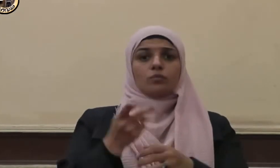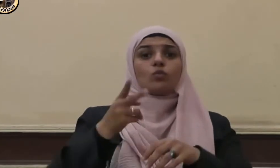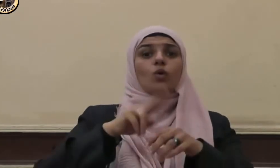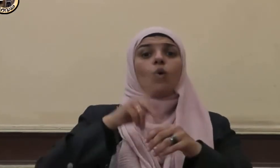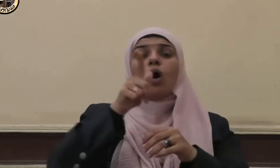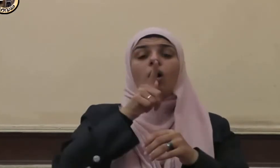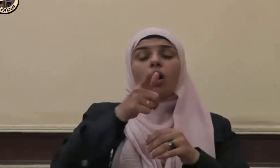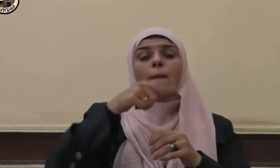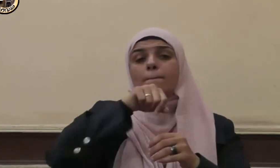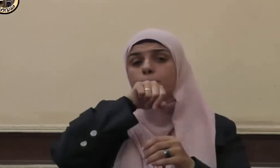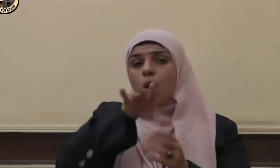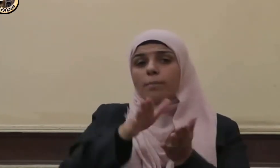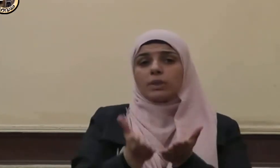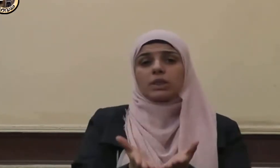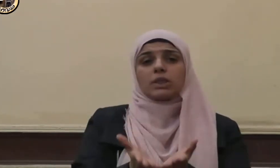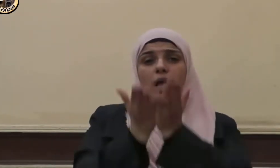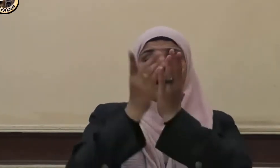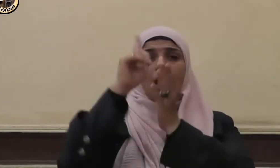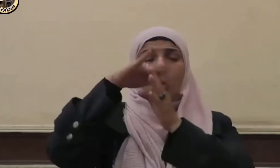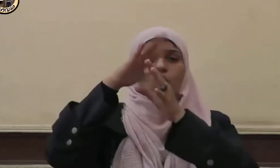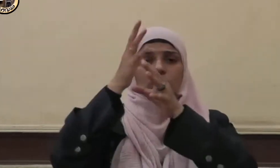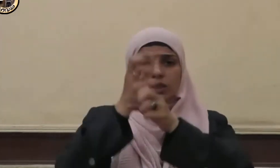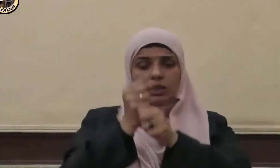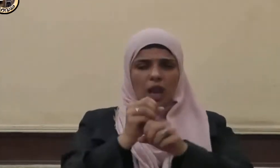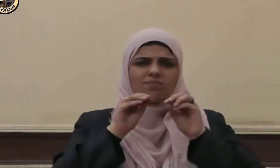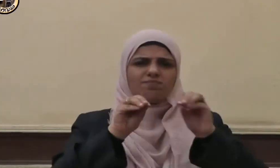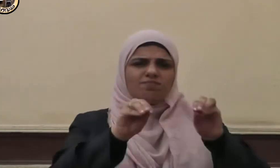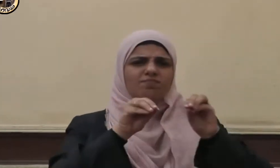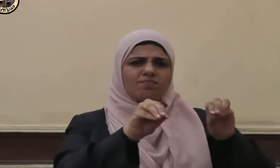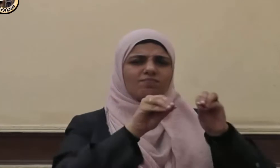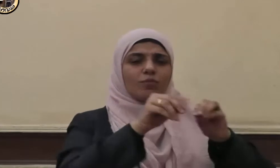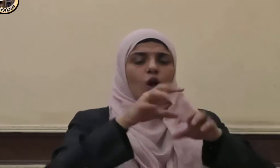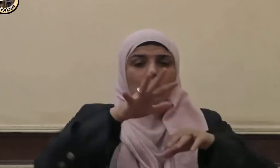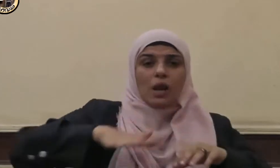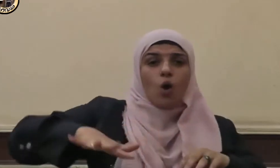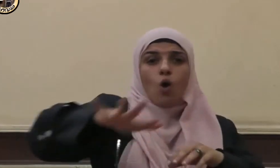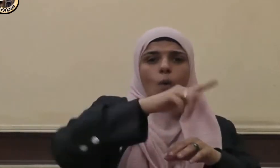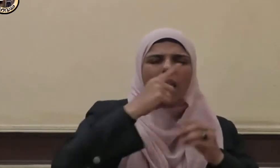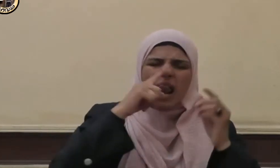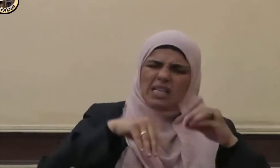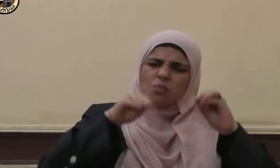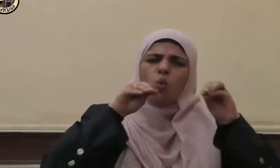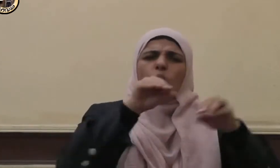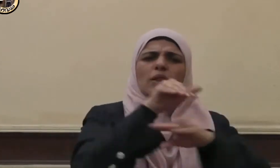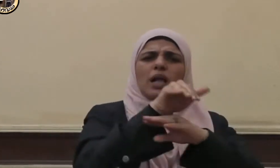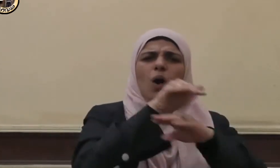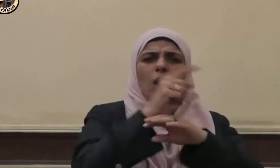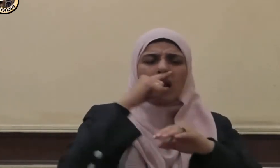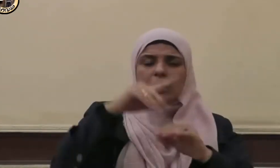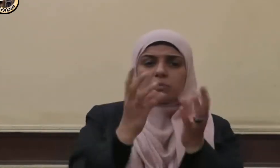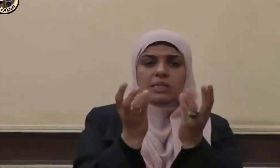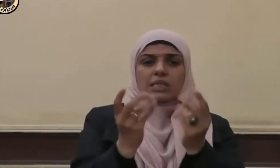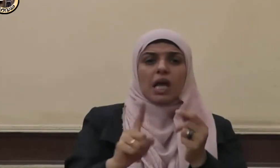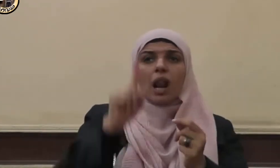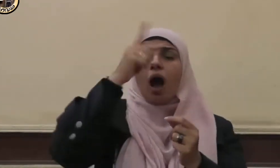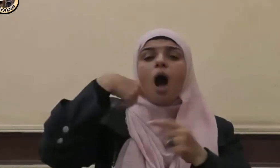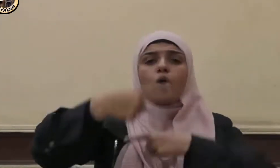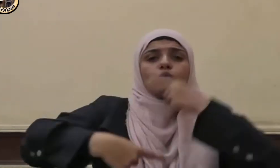صلى الله عليه وسلم الأمة في الإكثار من ذكر الله وحساهم عليه فقال